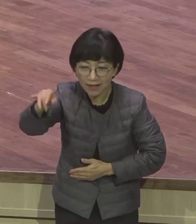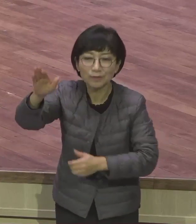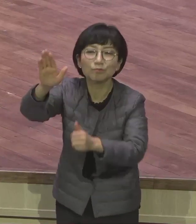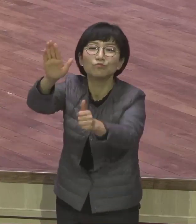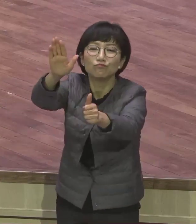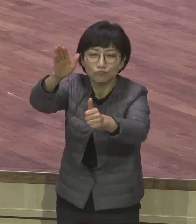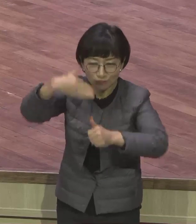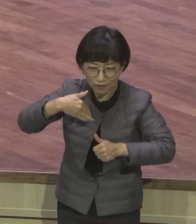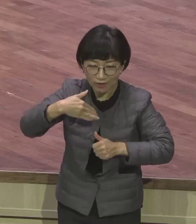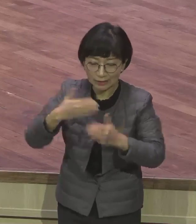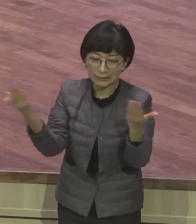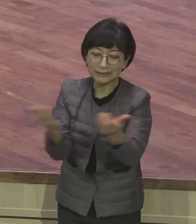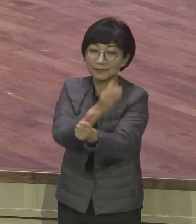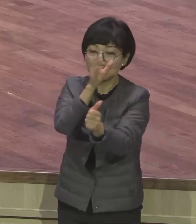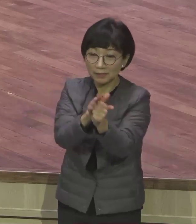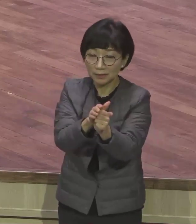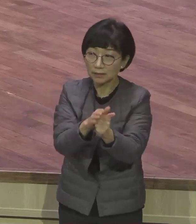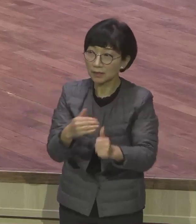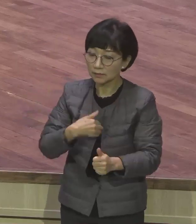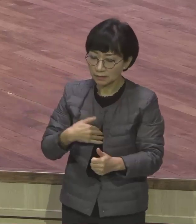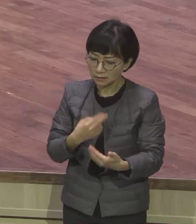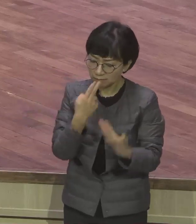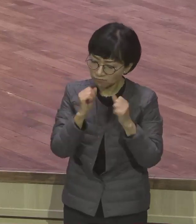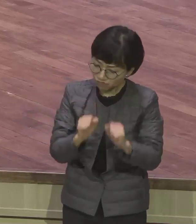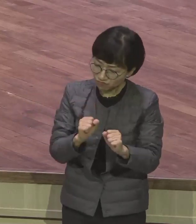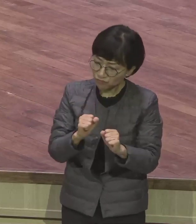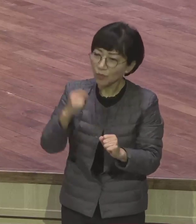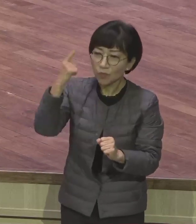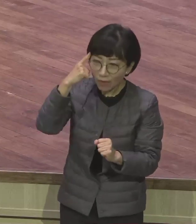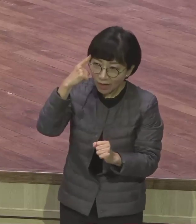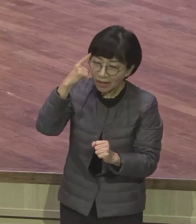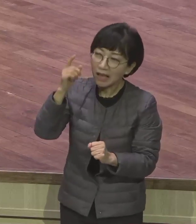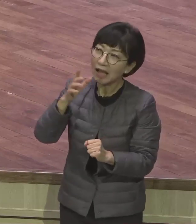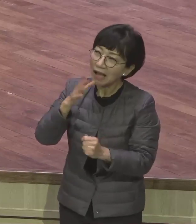살아있는 것 자체가 하나님이 일을 하실 계획이 있는 자라.